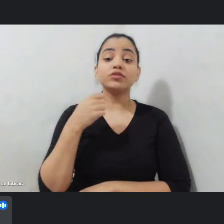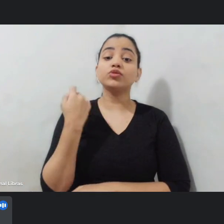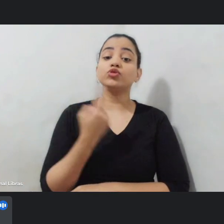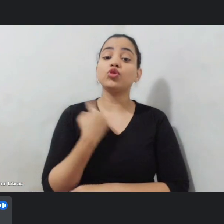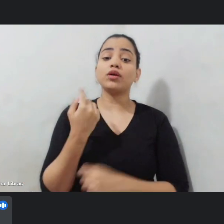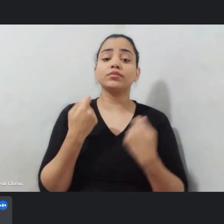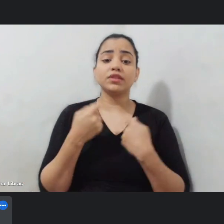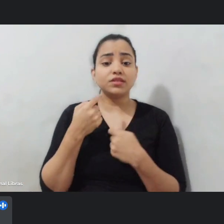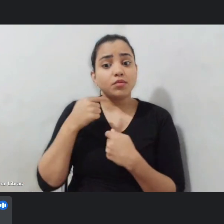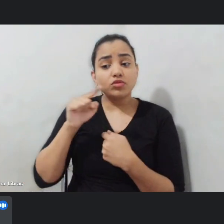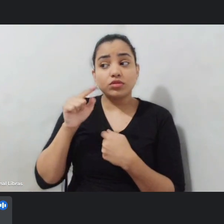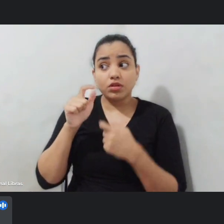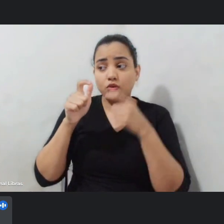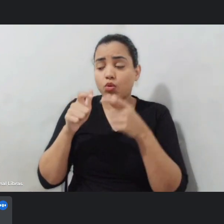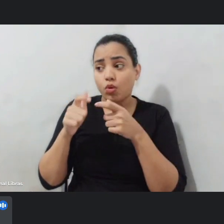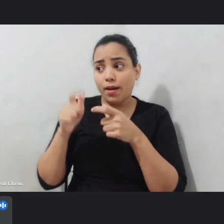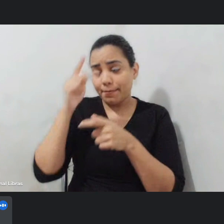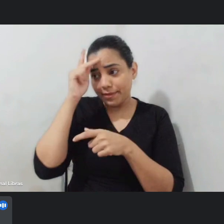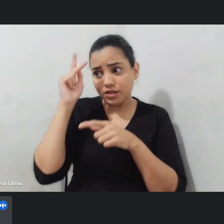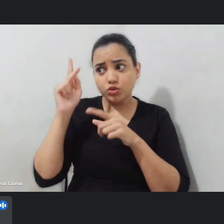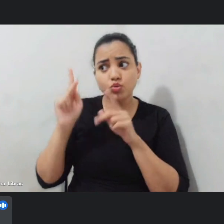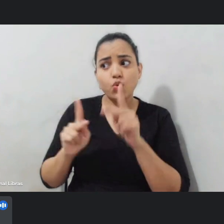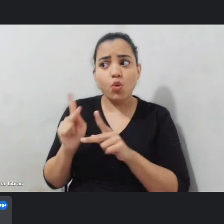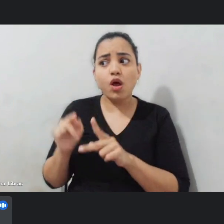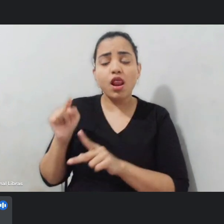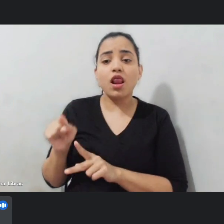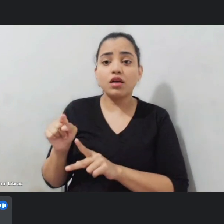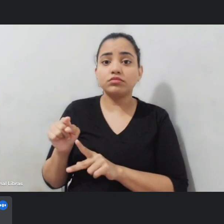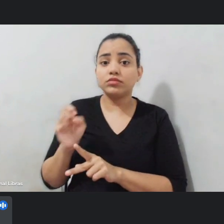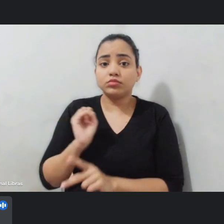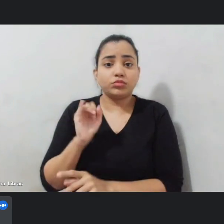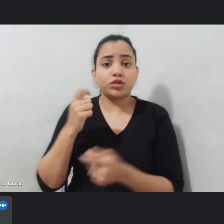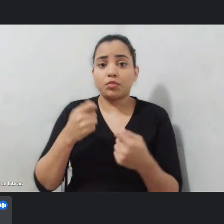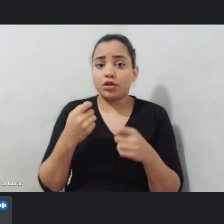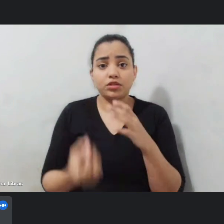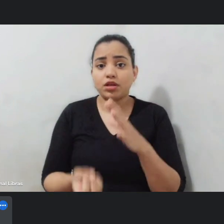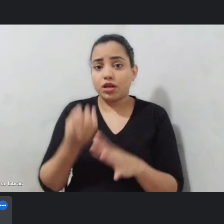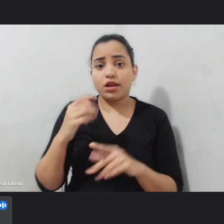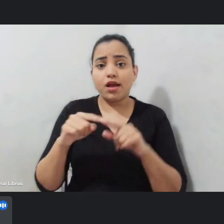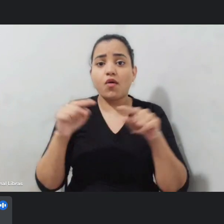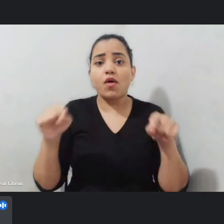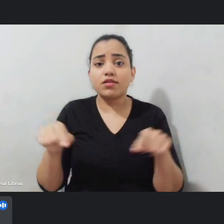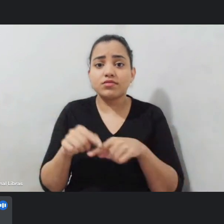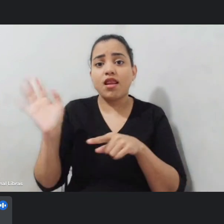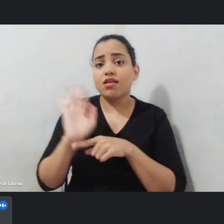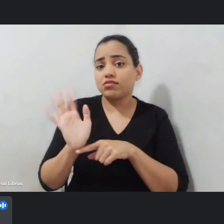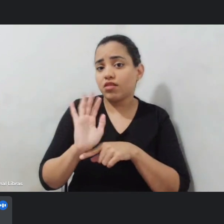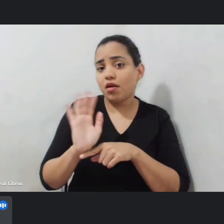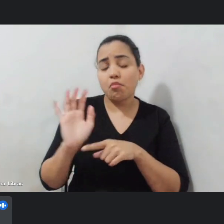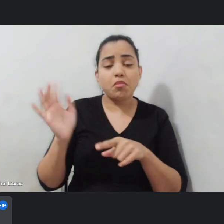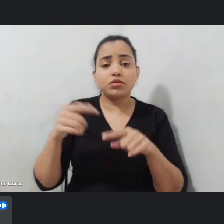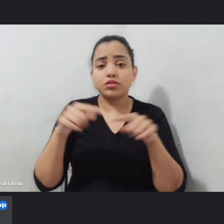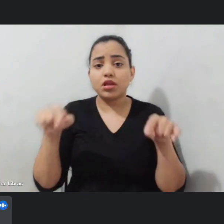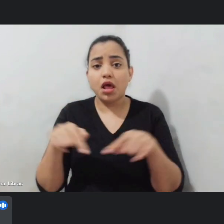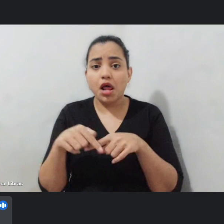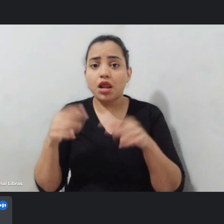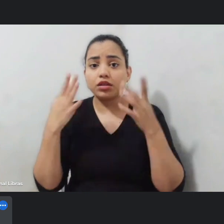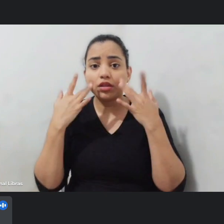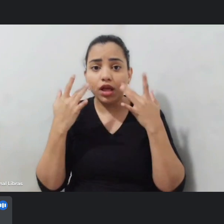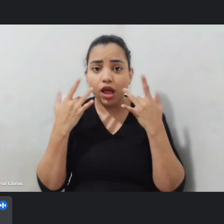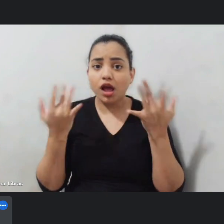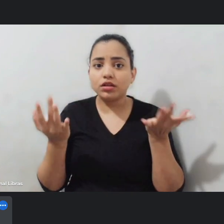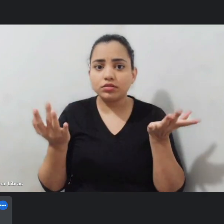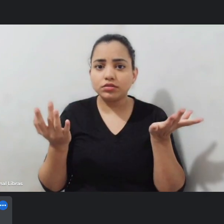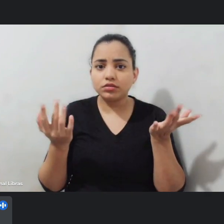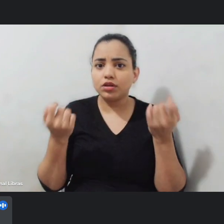de cinema ou uma sala de teatro vamos fazer aonde o povo está que é ou na Zona Norte ou nos bairros periféricos